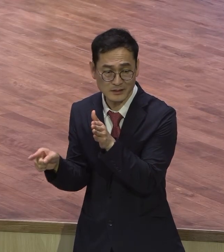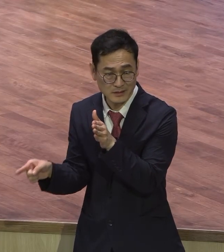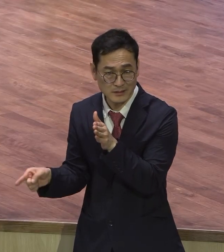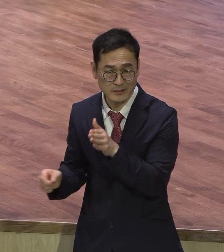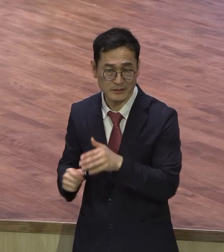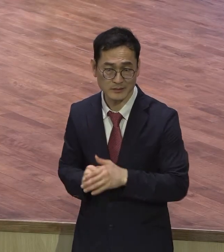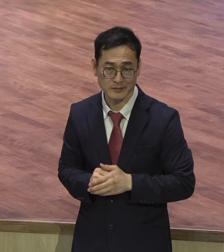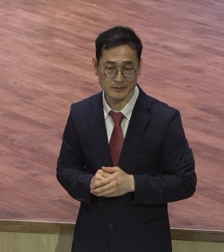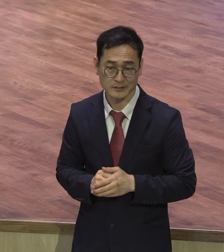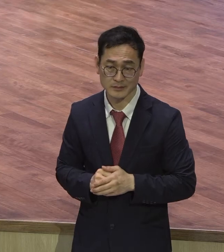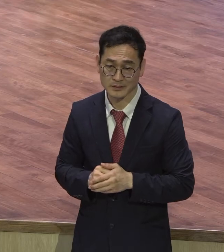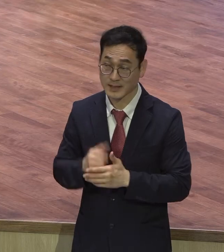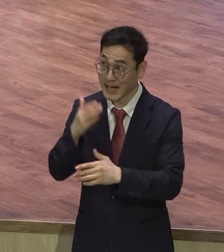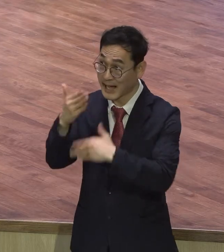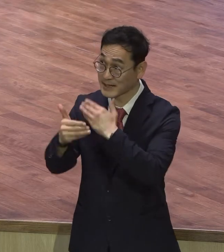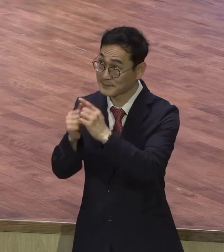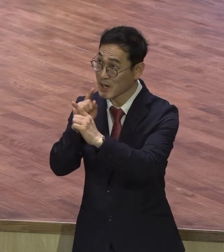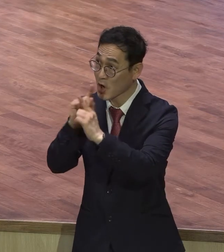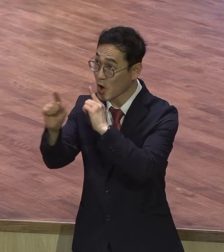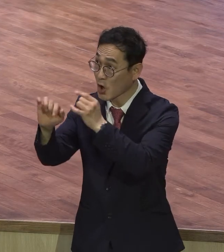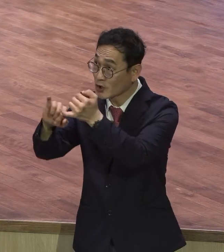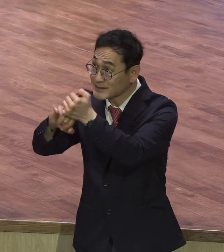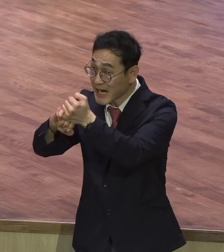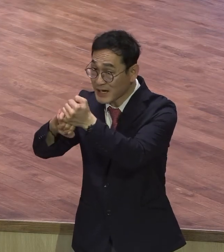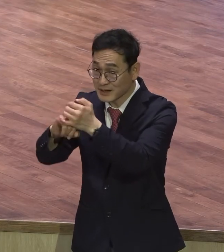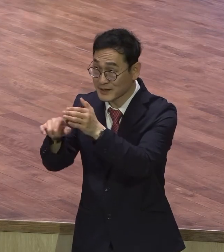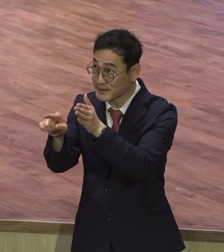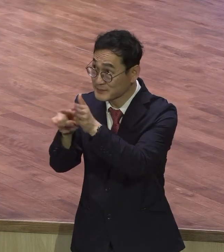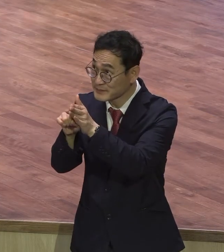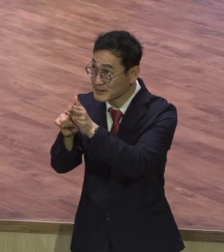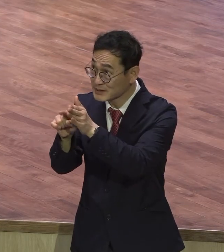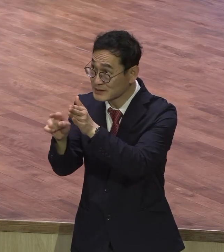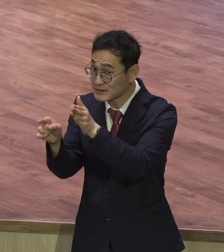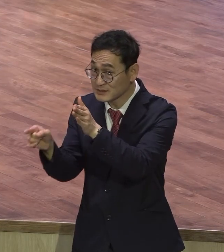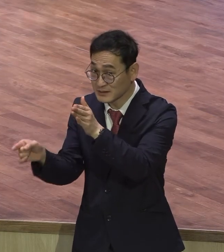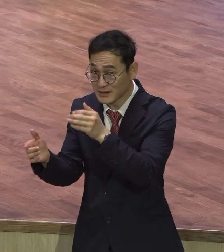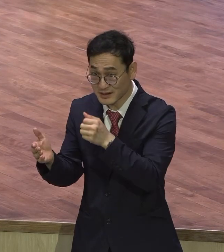언약을 믿으려고 하지 않기 때문에 계속 당하는 겁니다